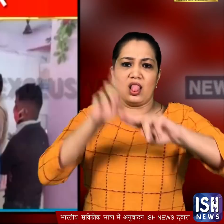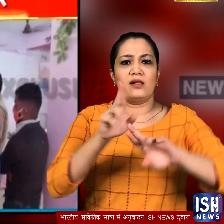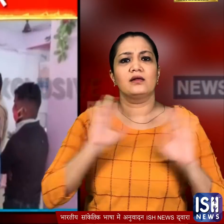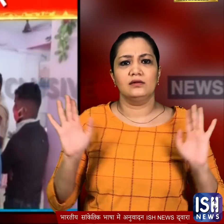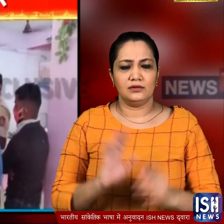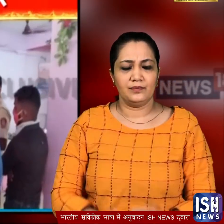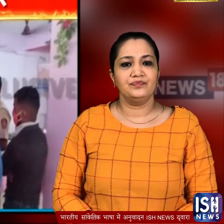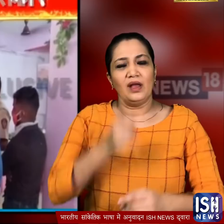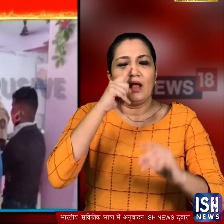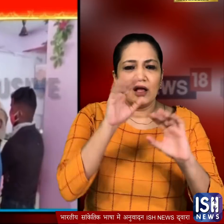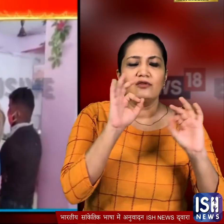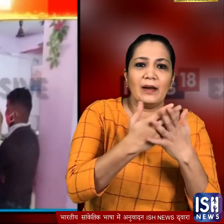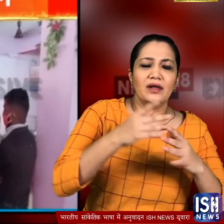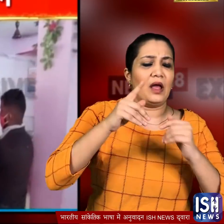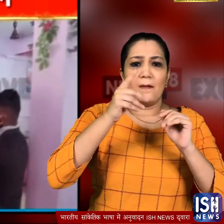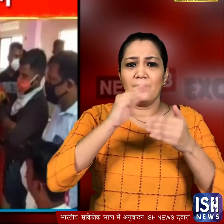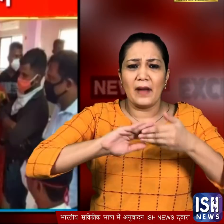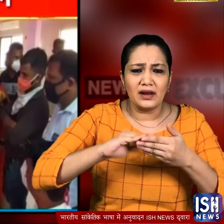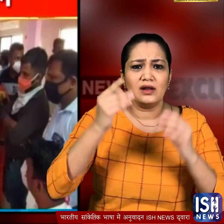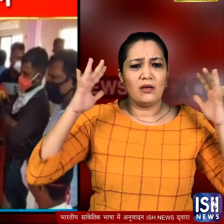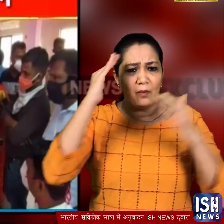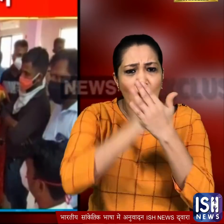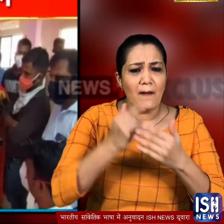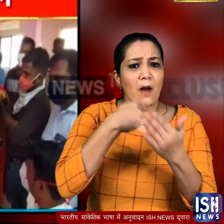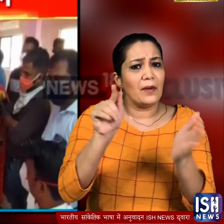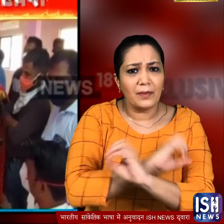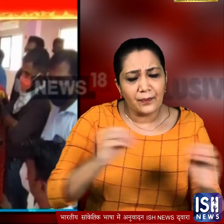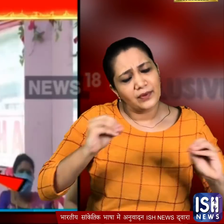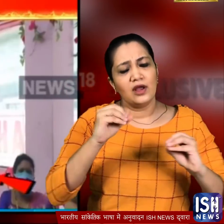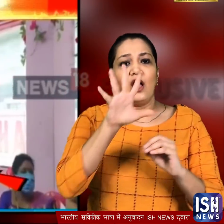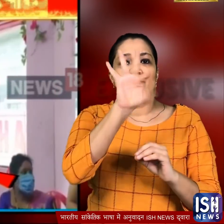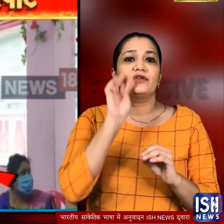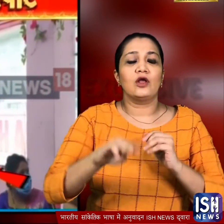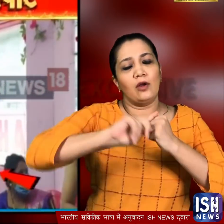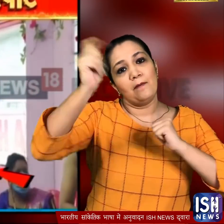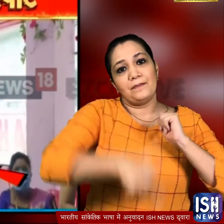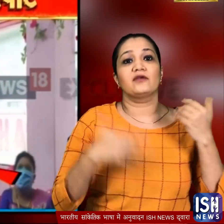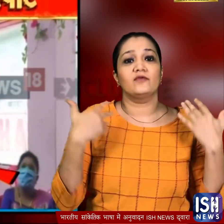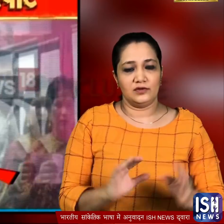इसके बाद लड़की वालों पर बिना इजाज़त शादी का आयोजन करने के आरोप में पचास हजार का जुर्माना लगाया गया